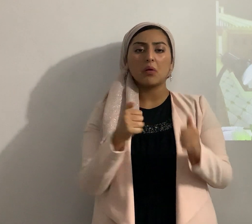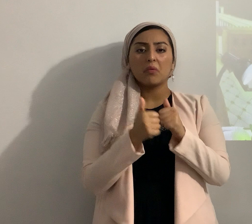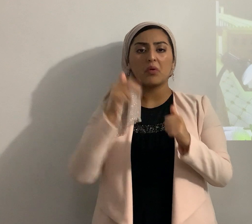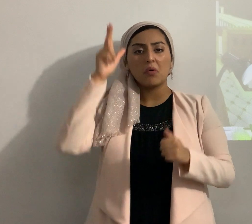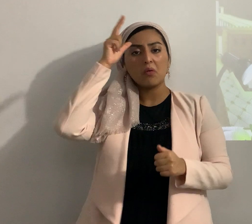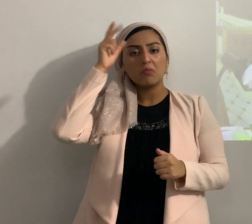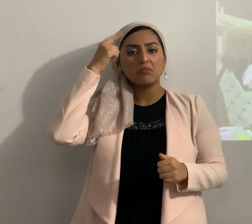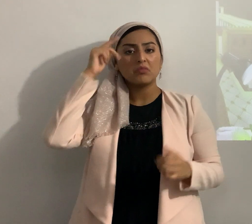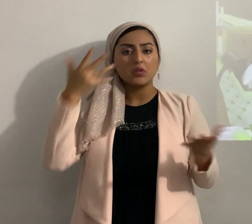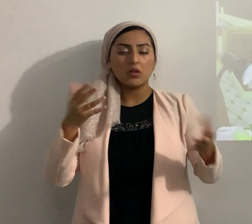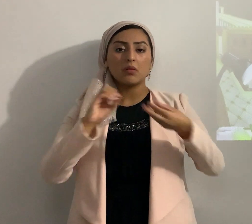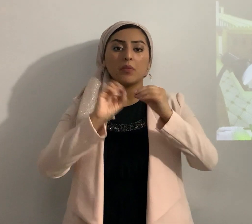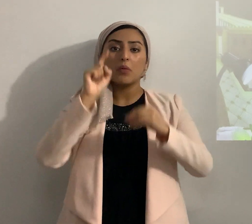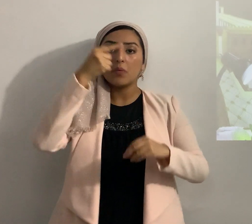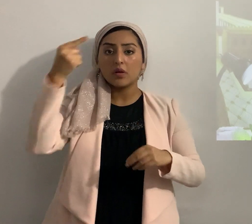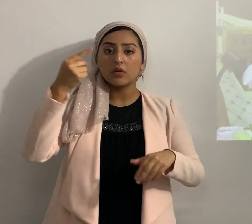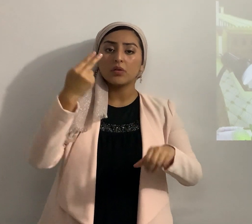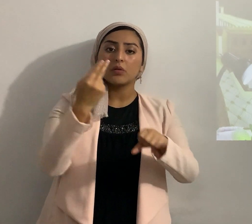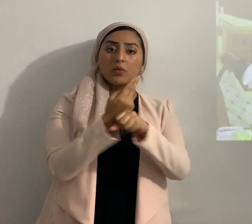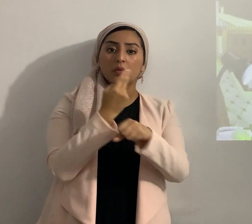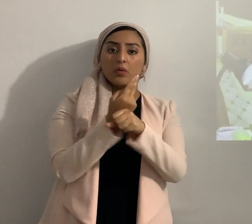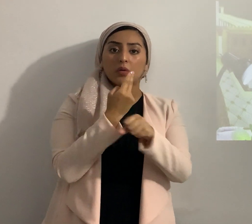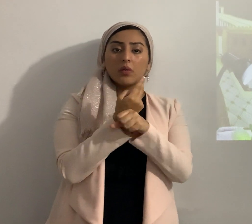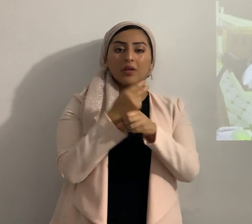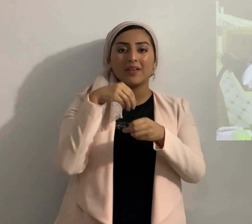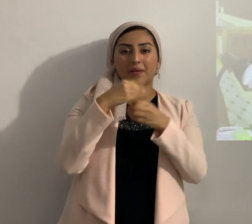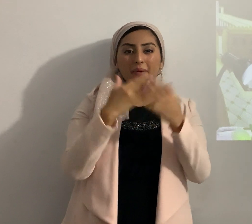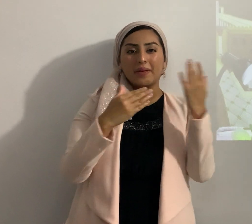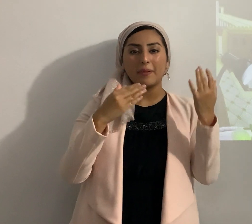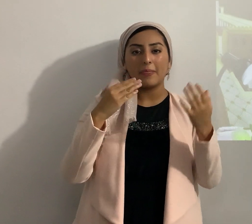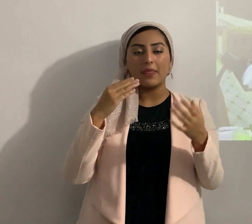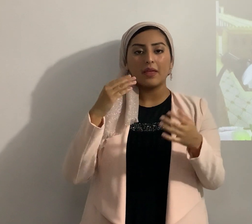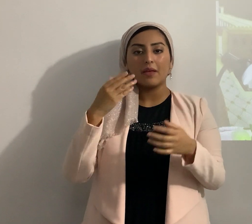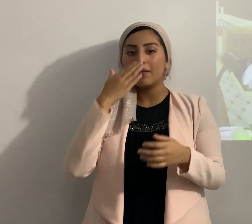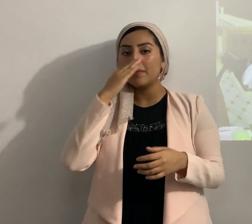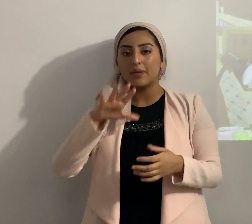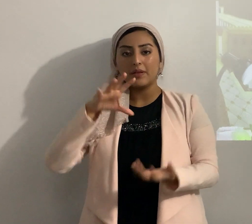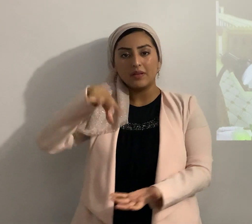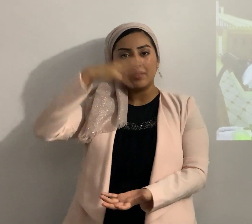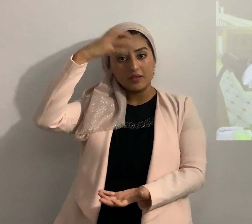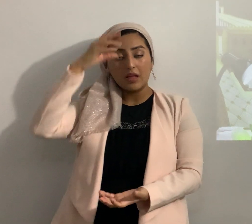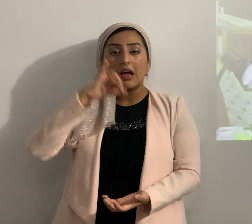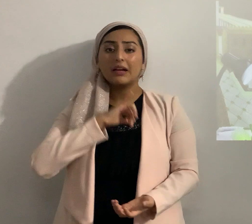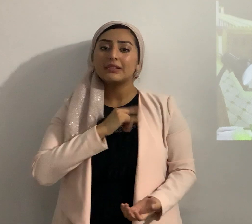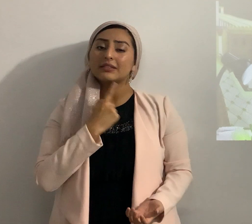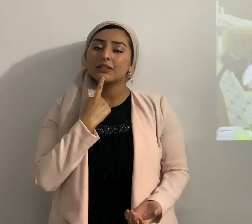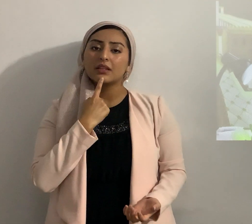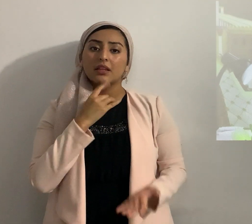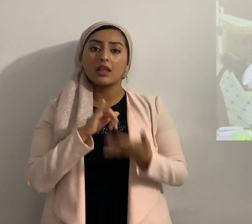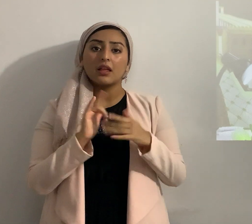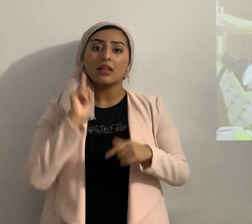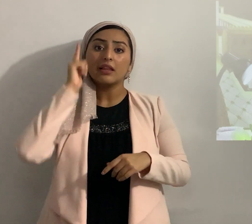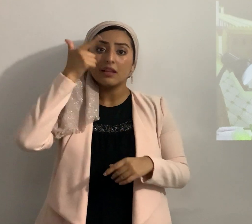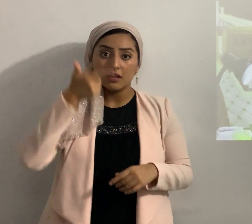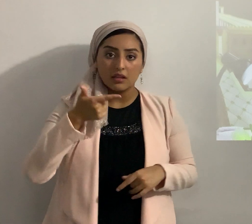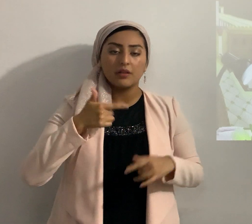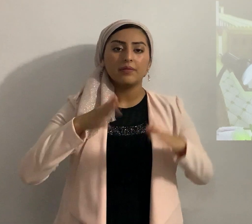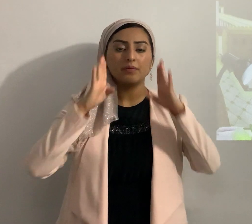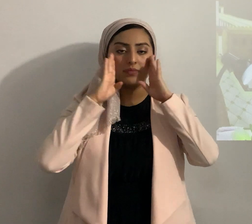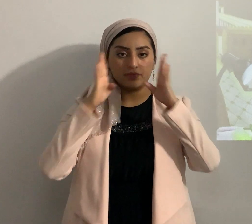uno los utilizaban en cultos paganos cultos satánicos y decía yo que después atención mucha atención